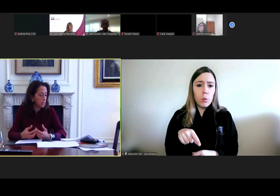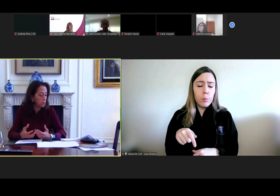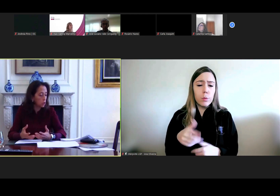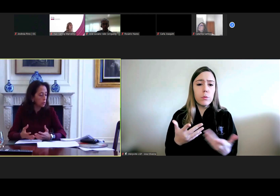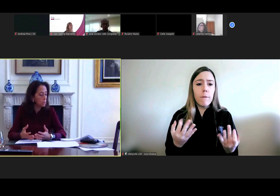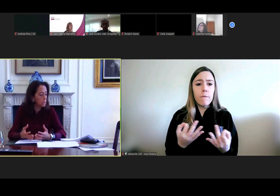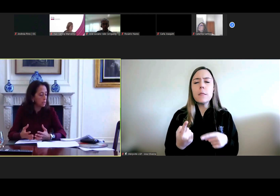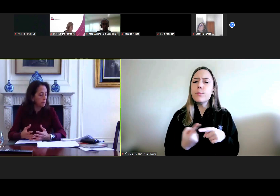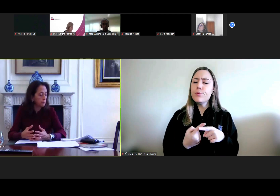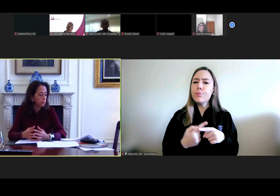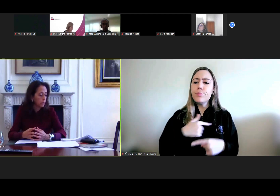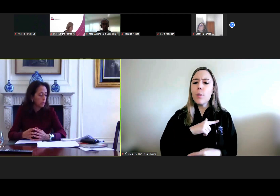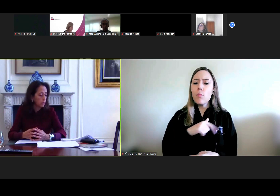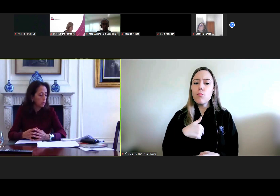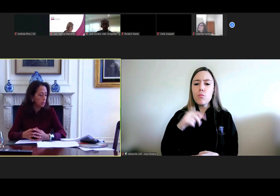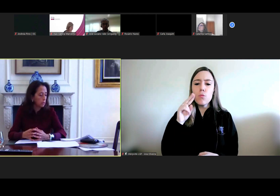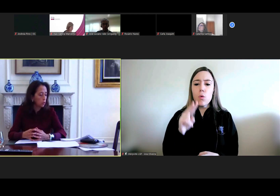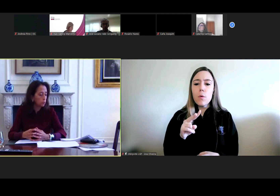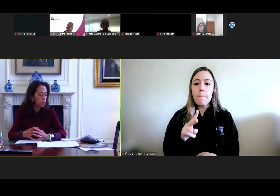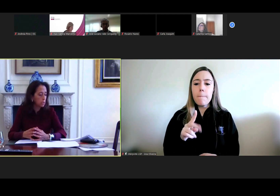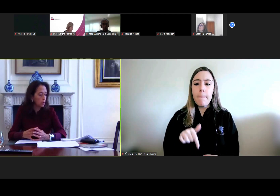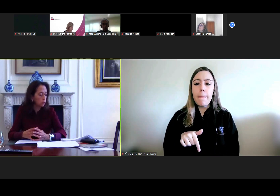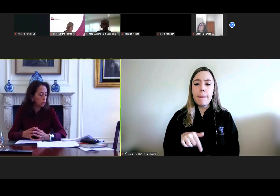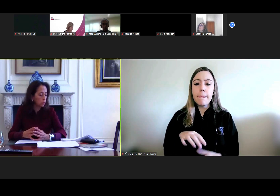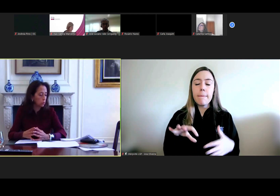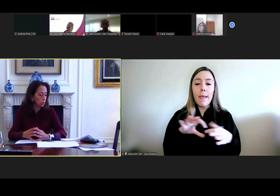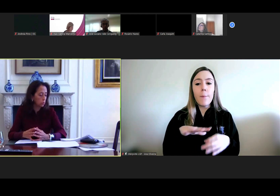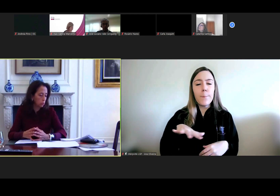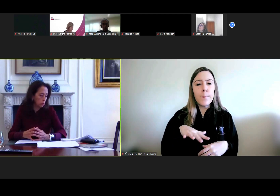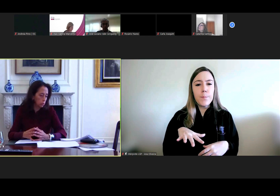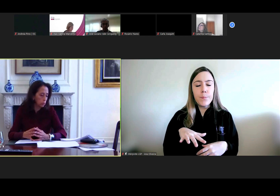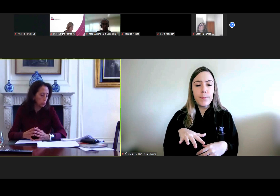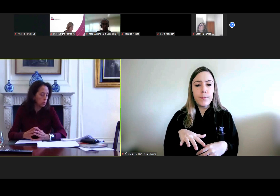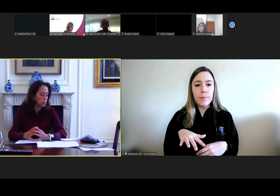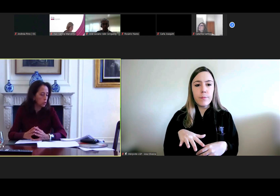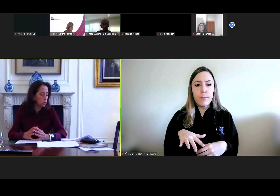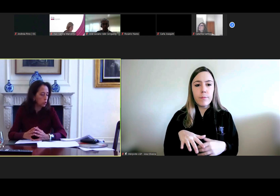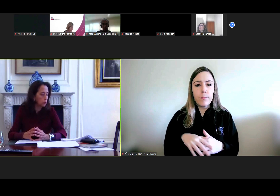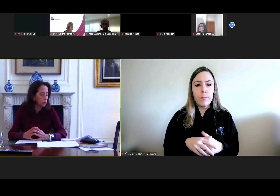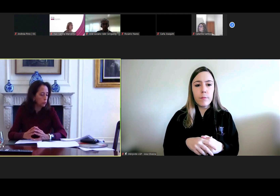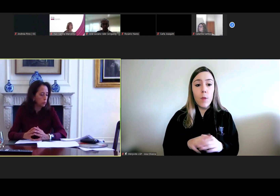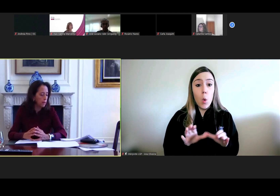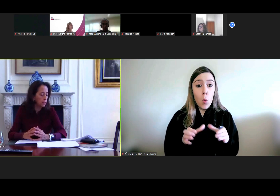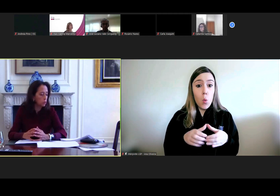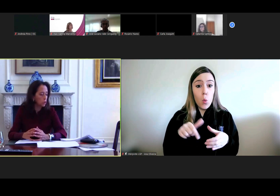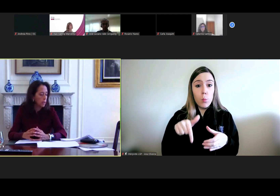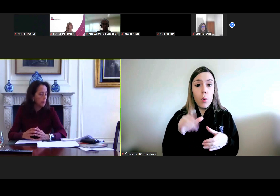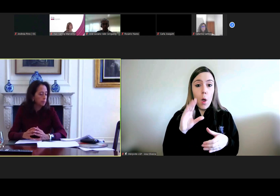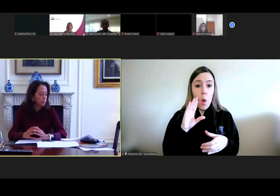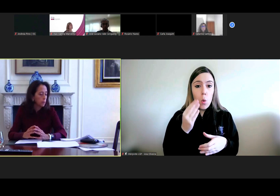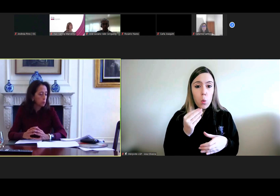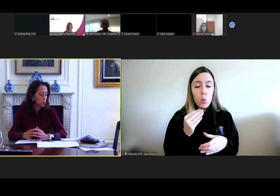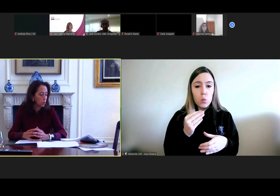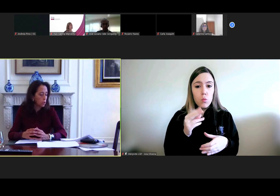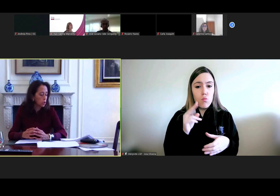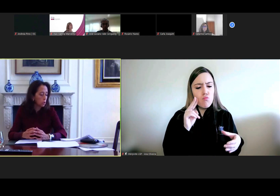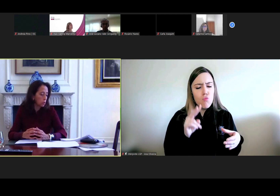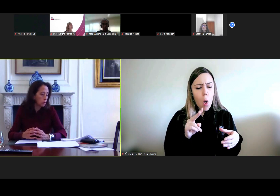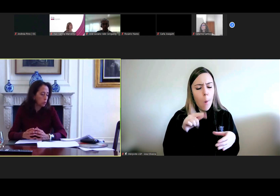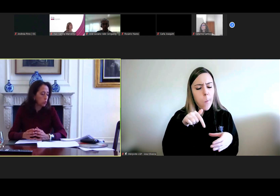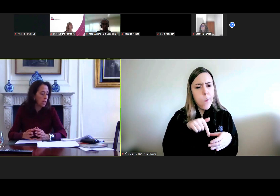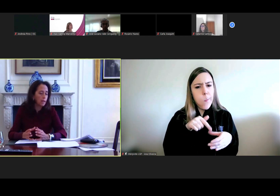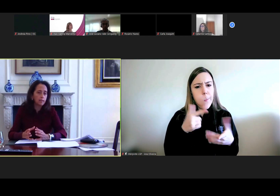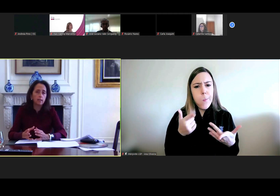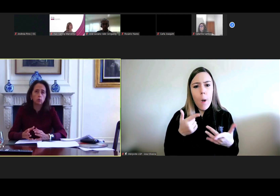bastante interessante nós vemos aqui na composição deste grupo de formandos pessoas